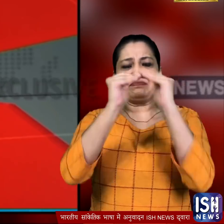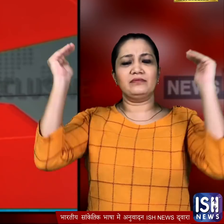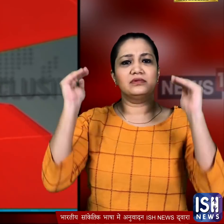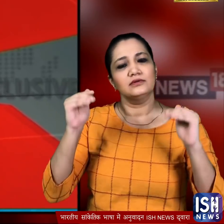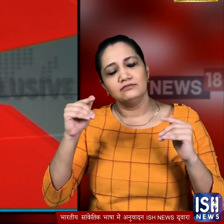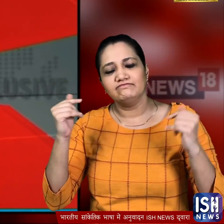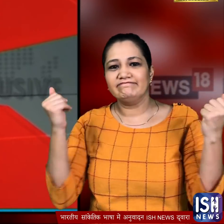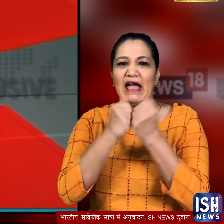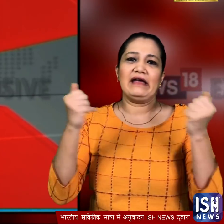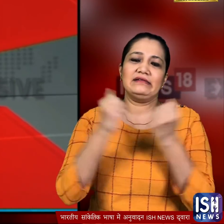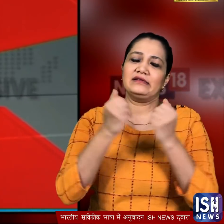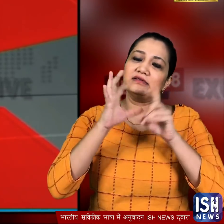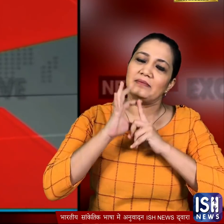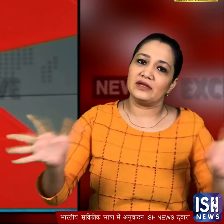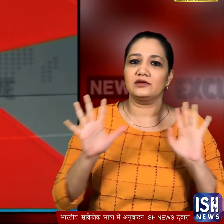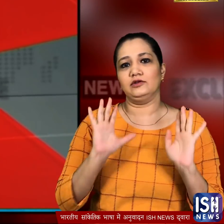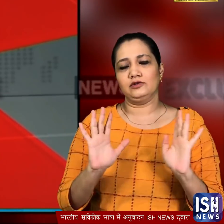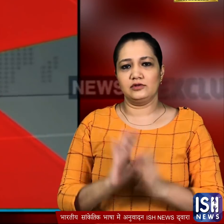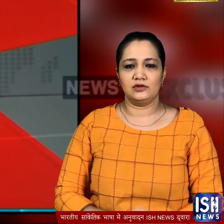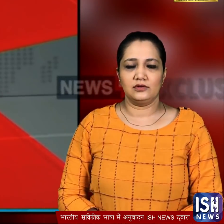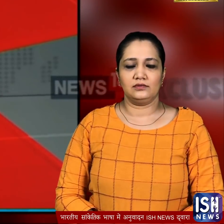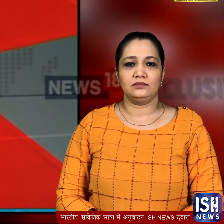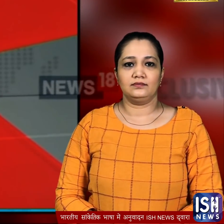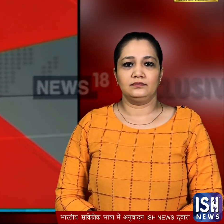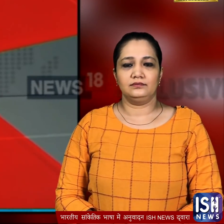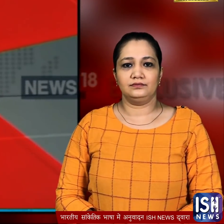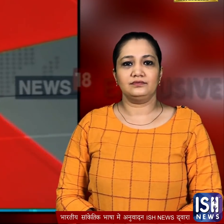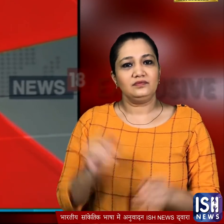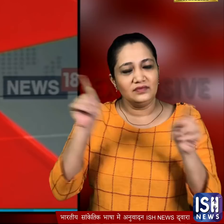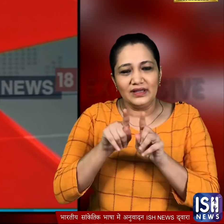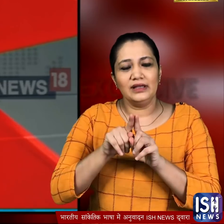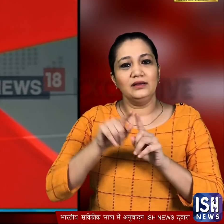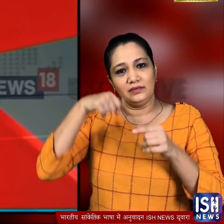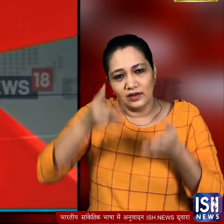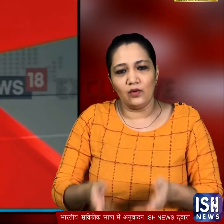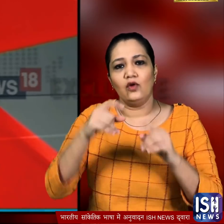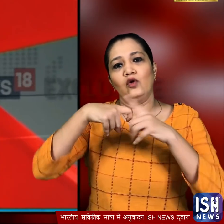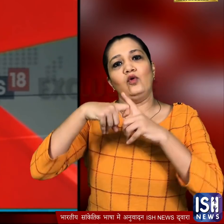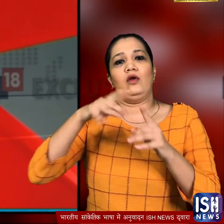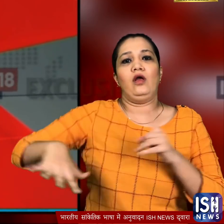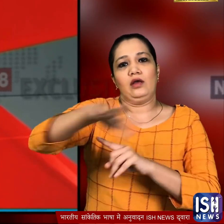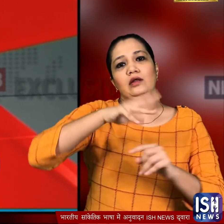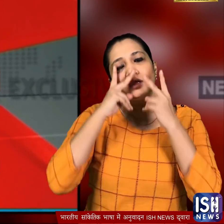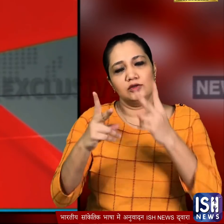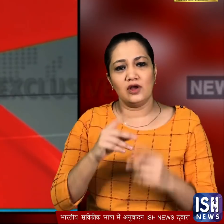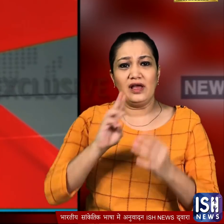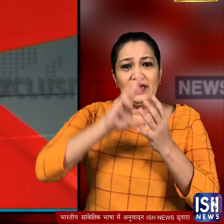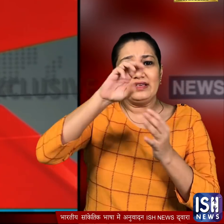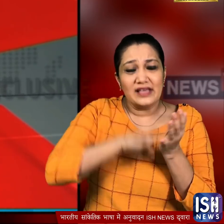तो मौका और माहौल का होश भी नहीं रहता जिसकी अजीब और गरीब मिसाल कुलू में दिखी जहां मुक्के मंतरी की सुरक्षा में